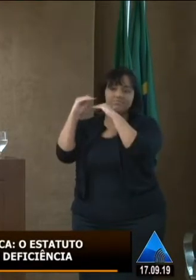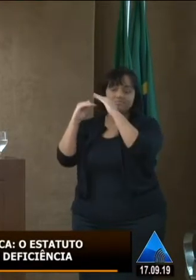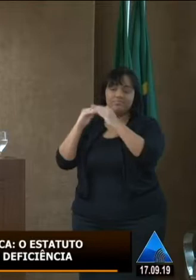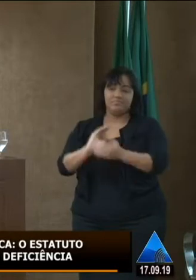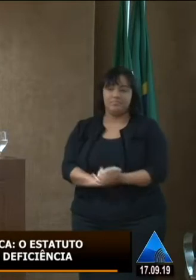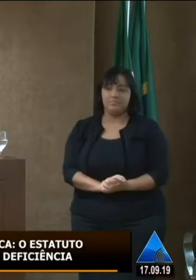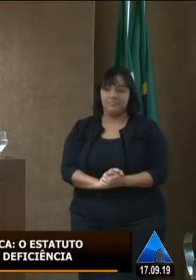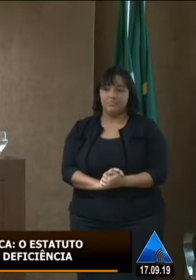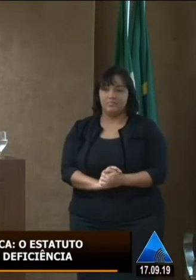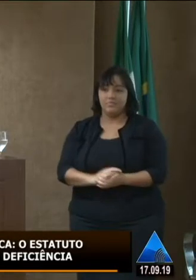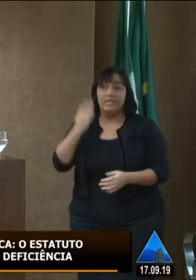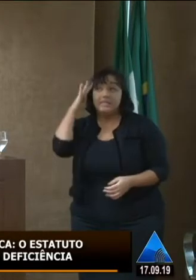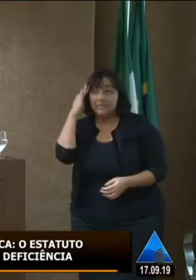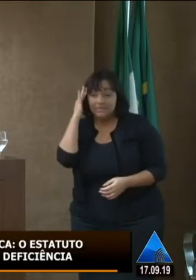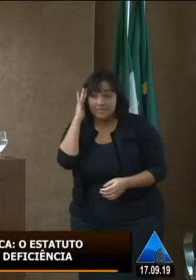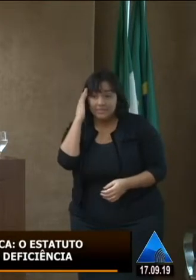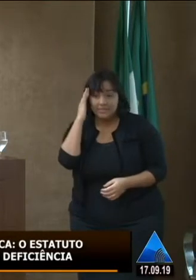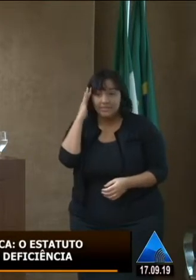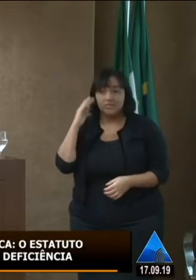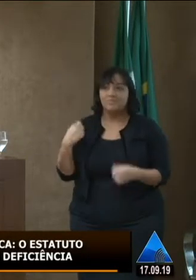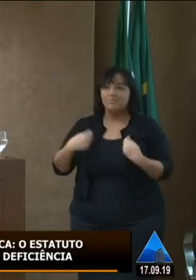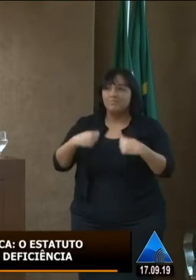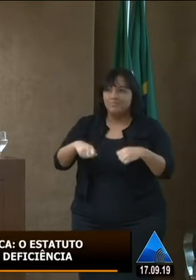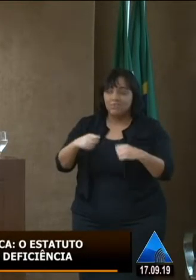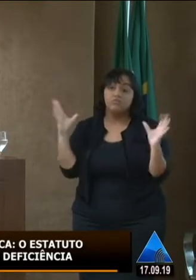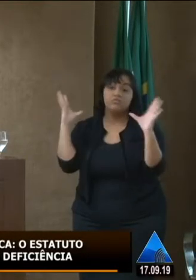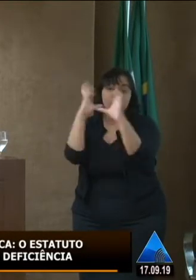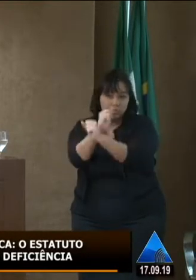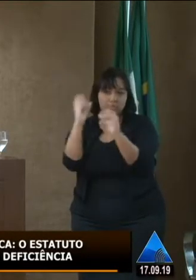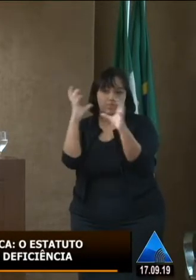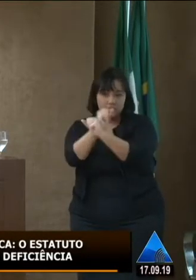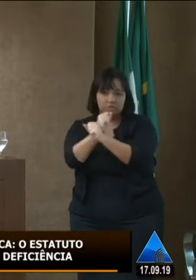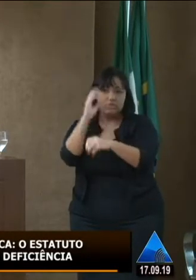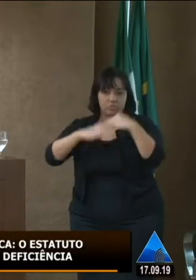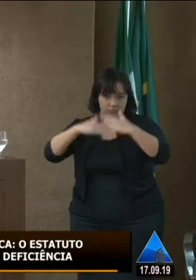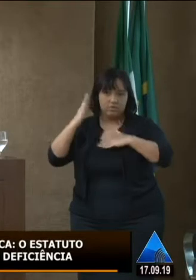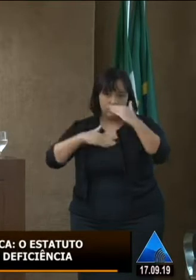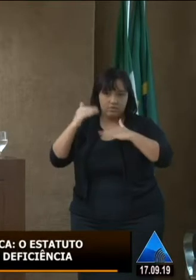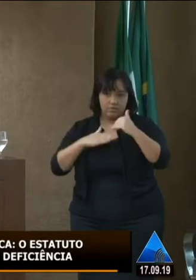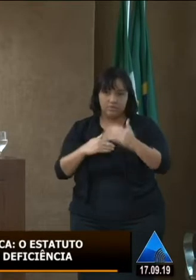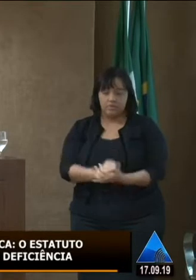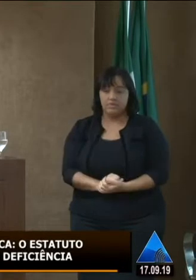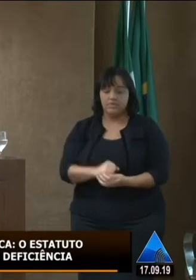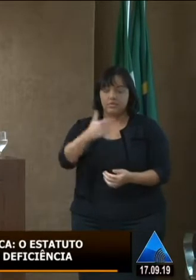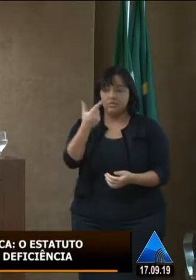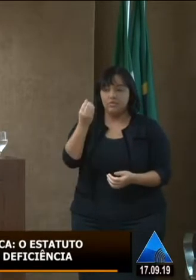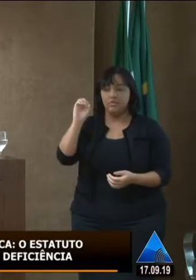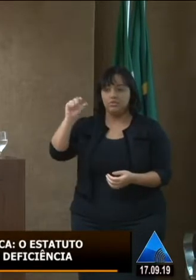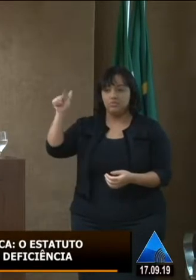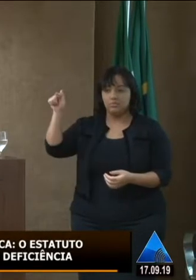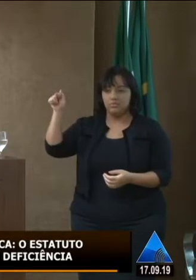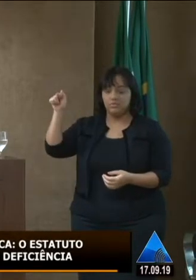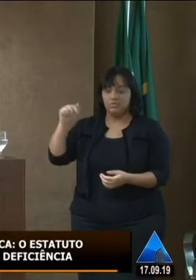reconhecendo a necessidade de formação contínua. E nessa perspectiva, em 2017, criamos